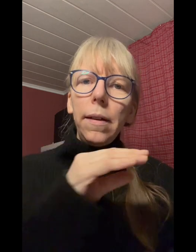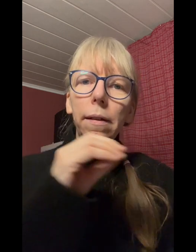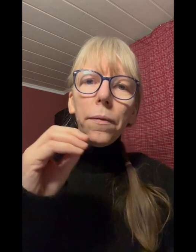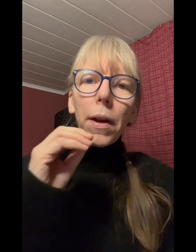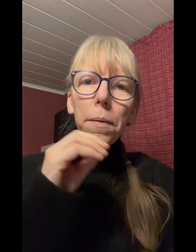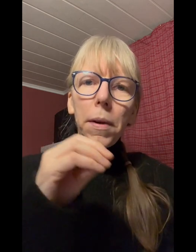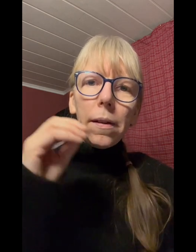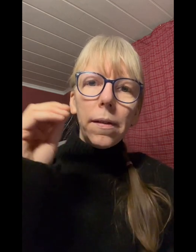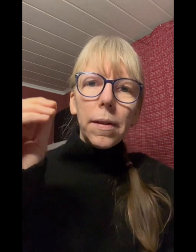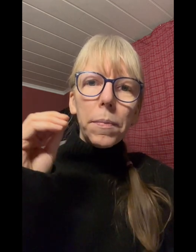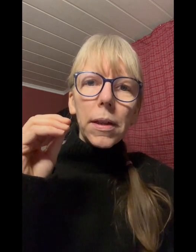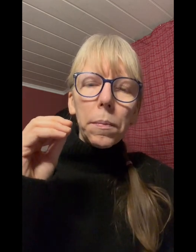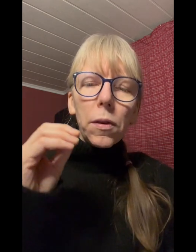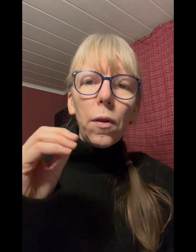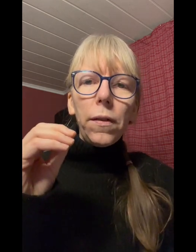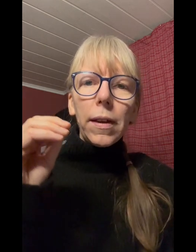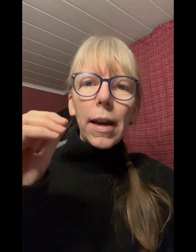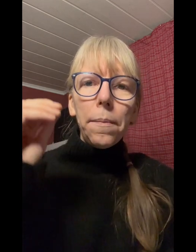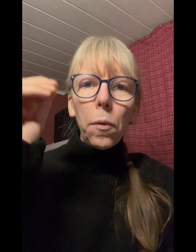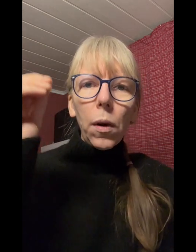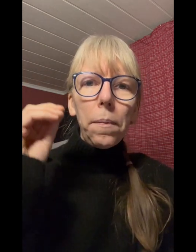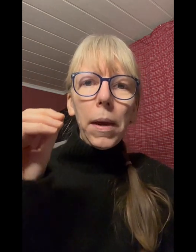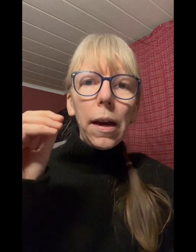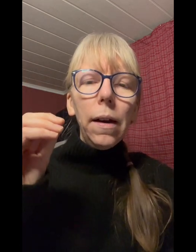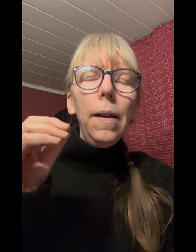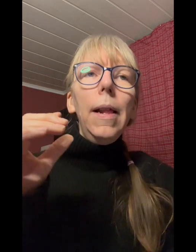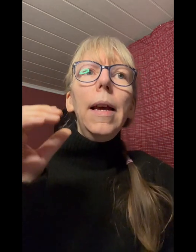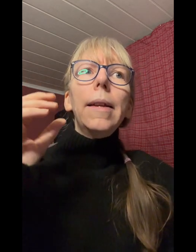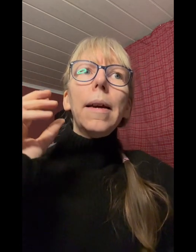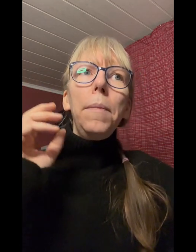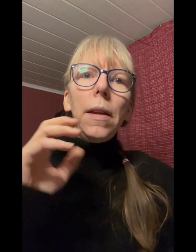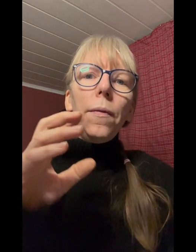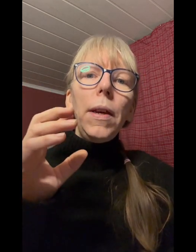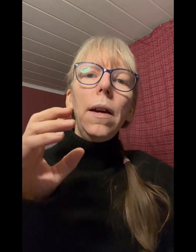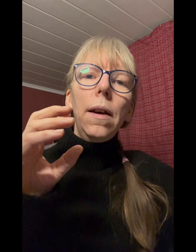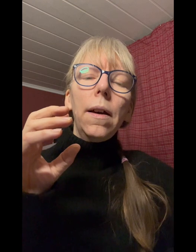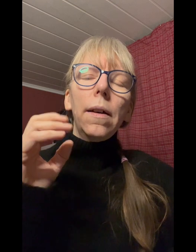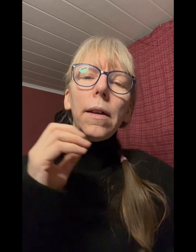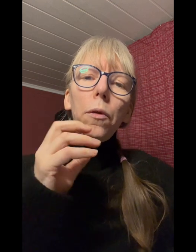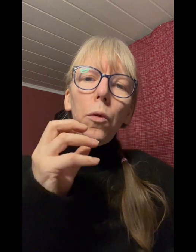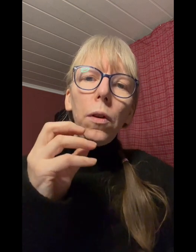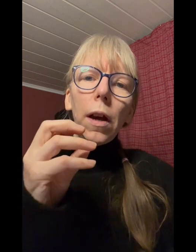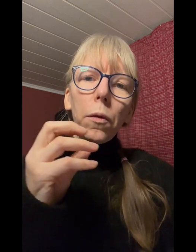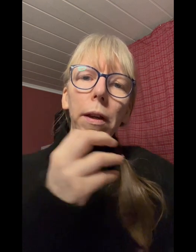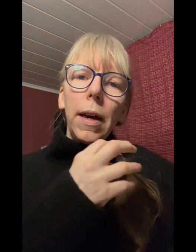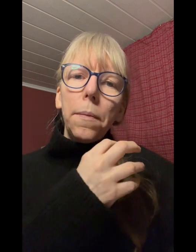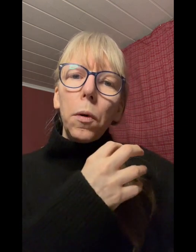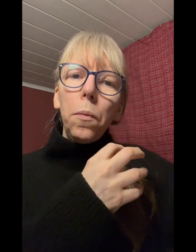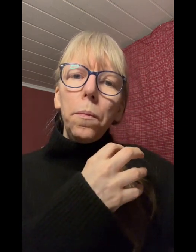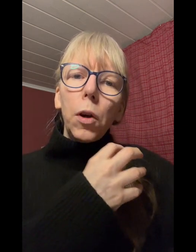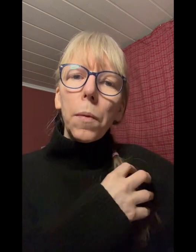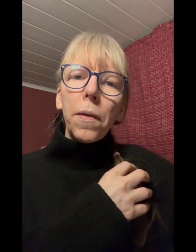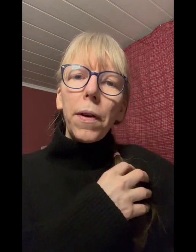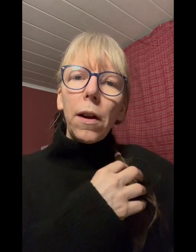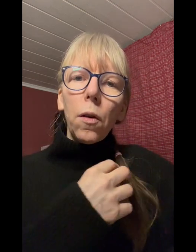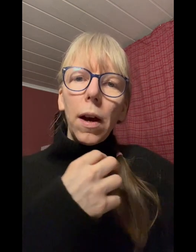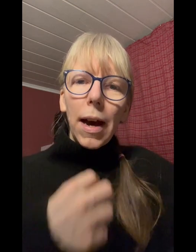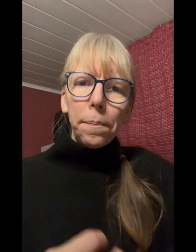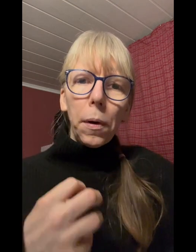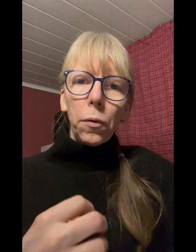diesem falle mindestens 70 bis 90 gramm oder mehr damit wir genügend kalorien haben um körper fett auch abbauen